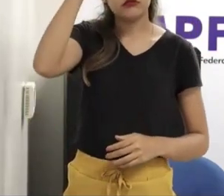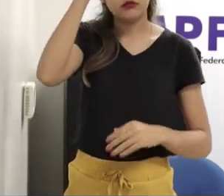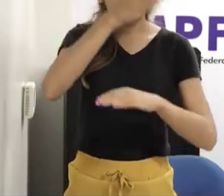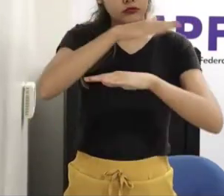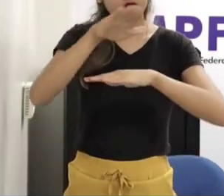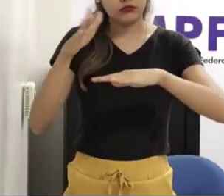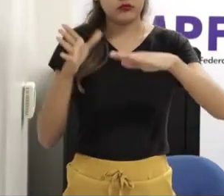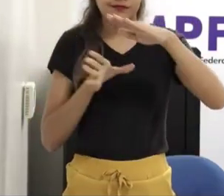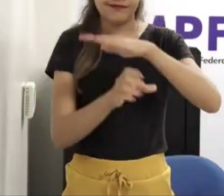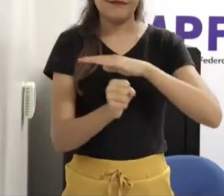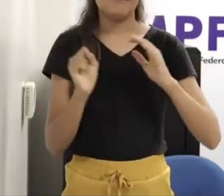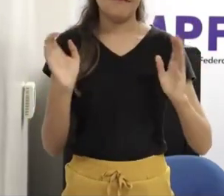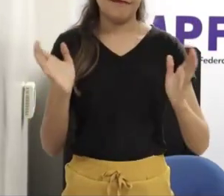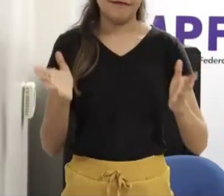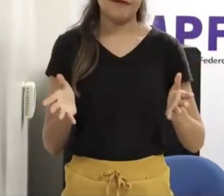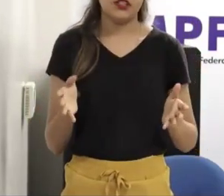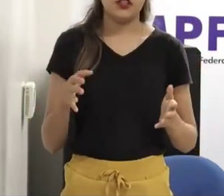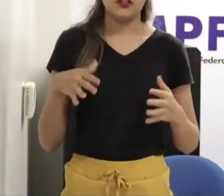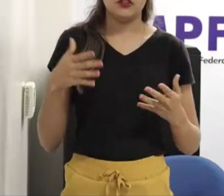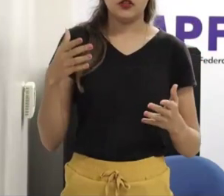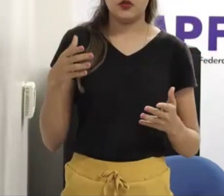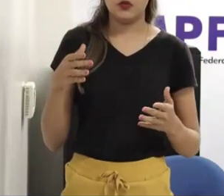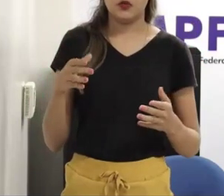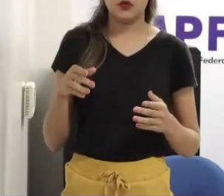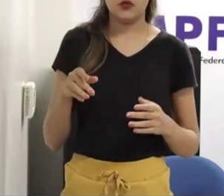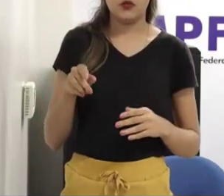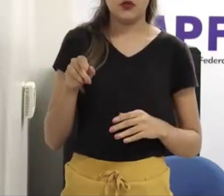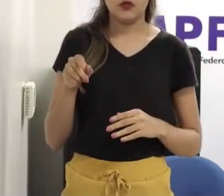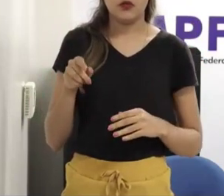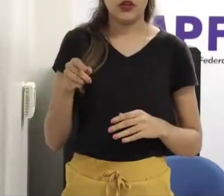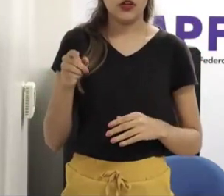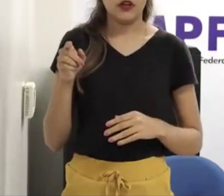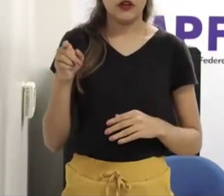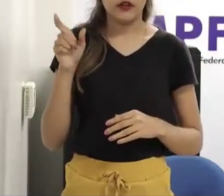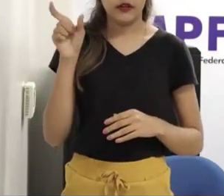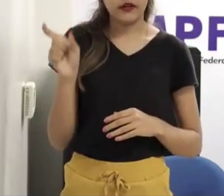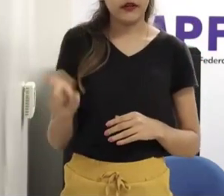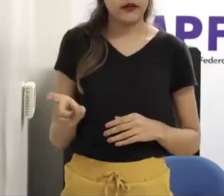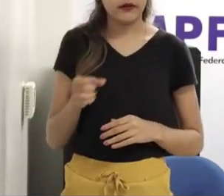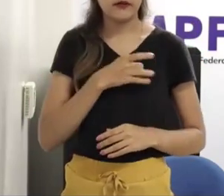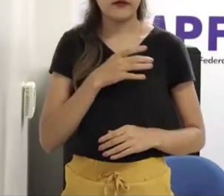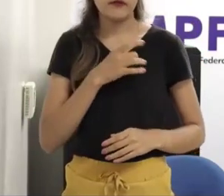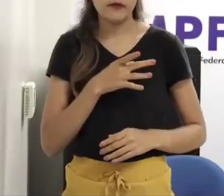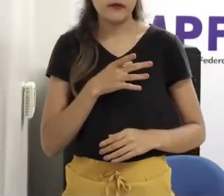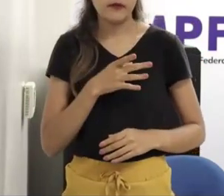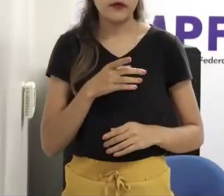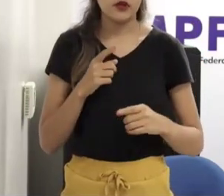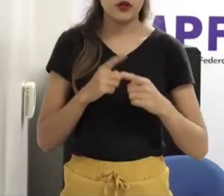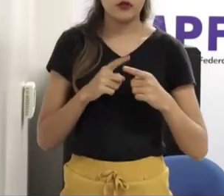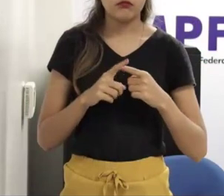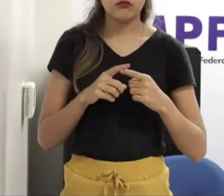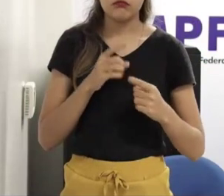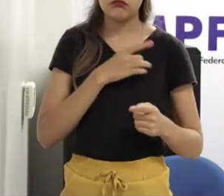a vítima ficava com medo, dele ser morto, né? Ser preso, coisa e tal. No consultório,